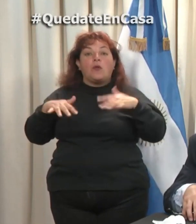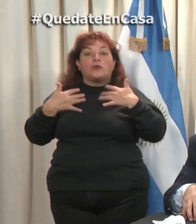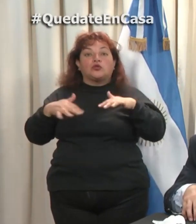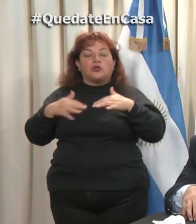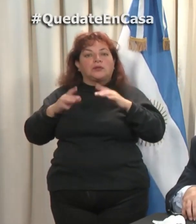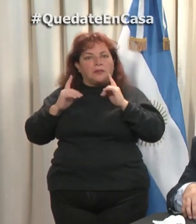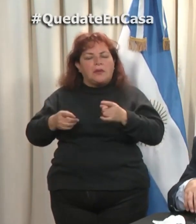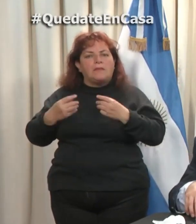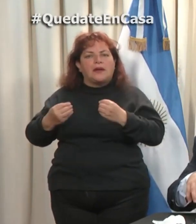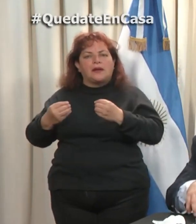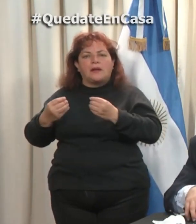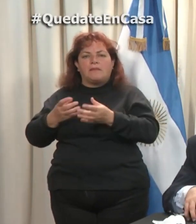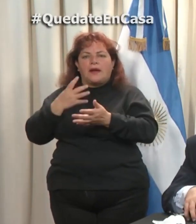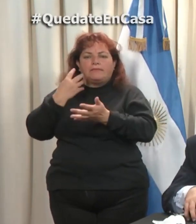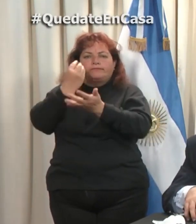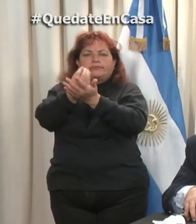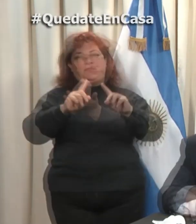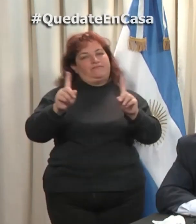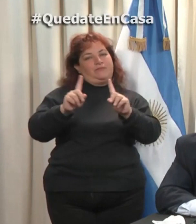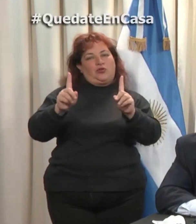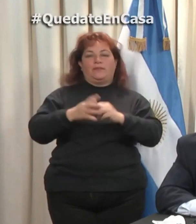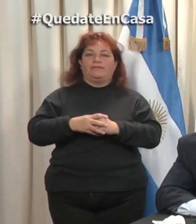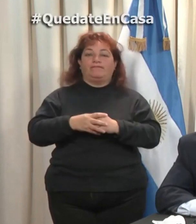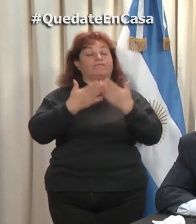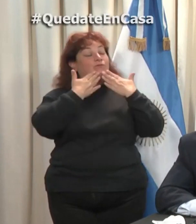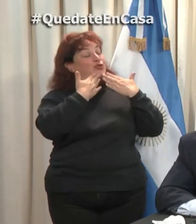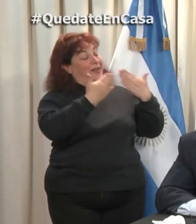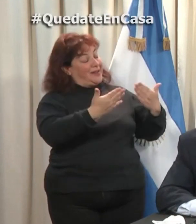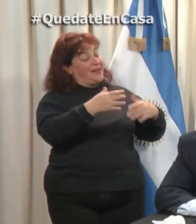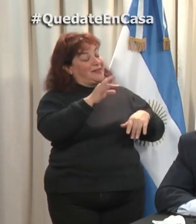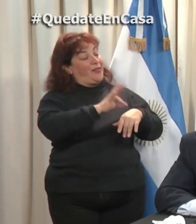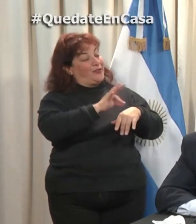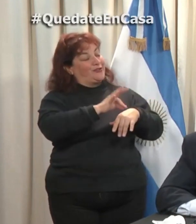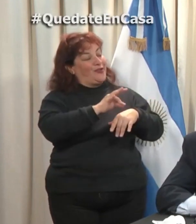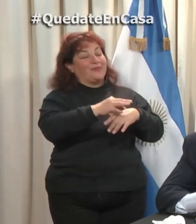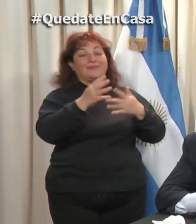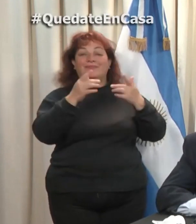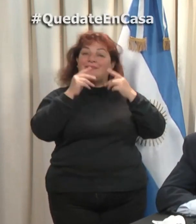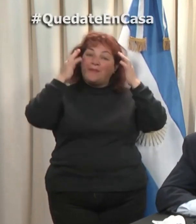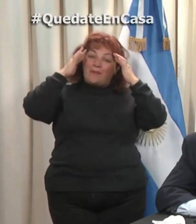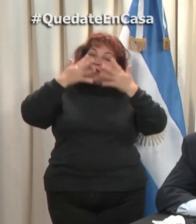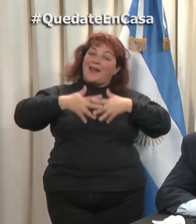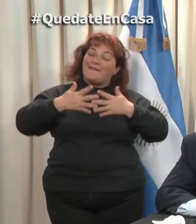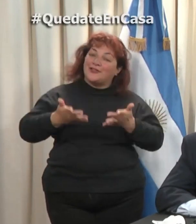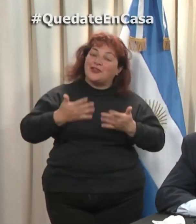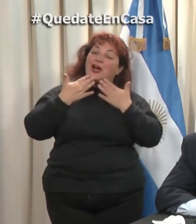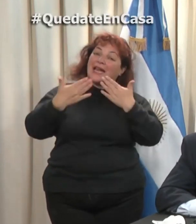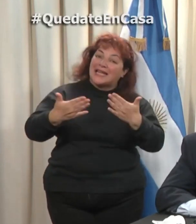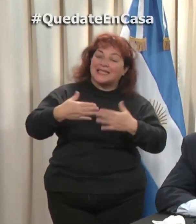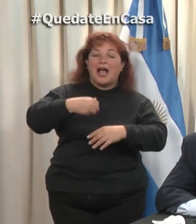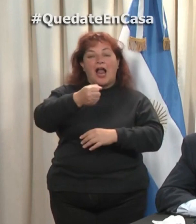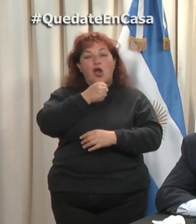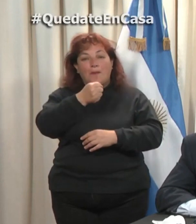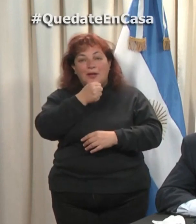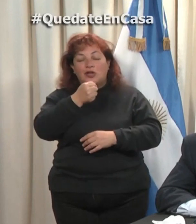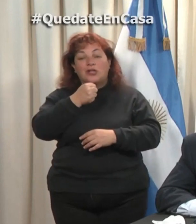refuerce la actividad sanitaria. Muchas gracias, doctor, por la palabra. Muchas gracias a los periodistas